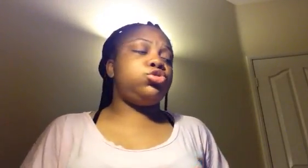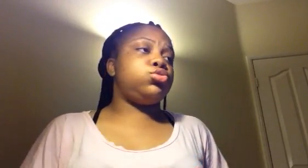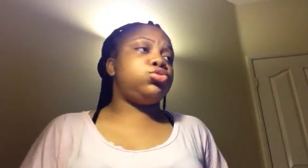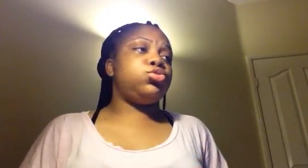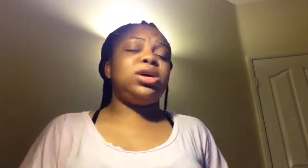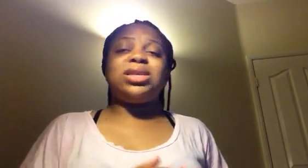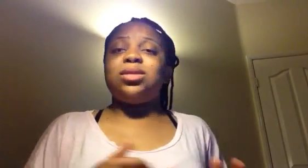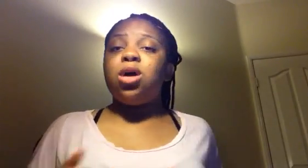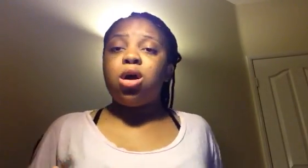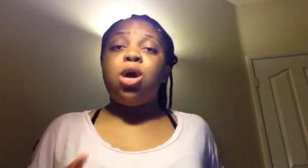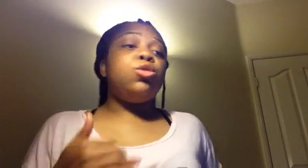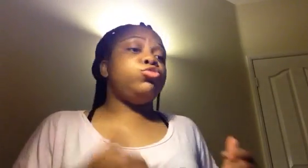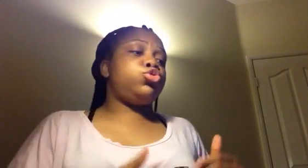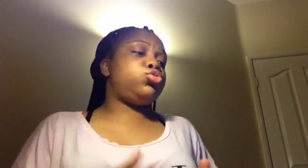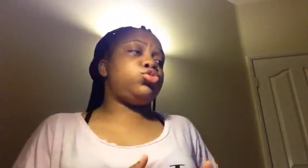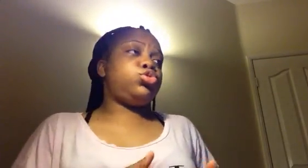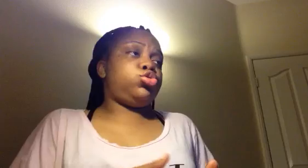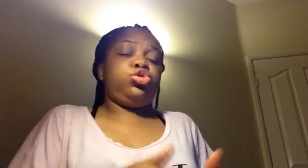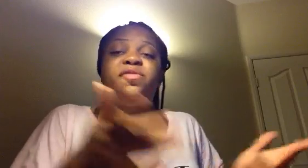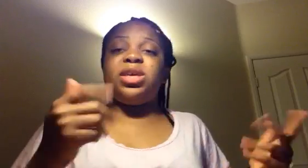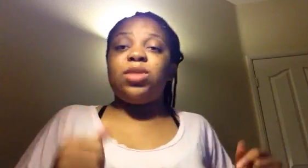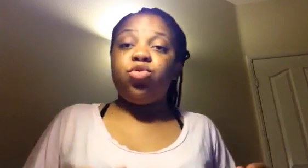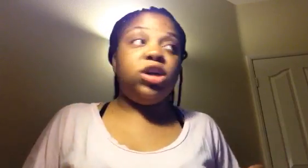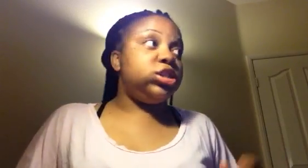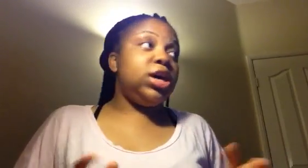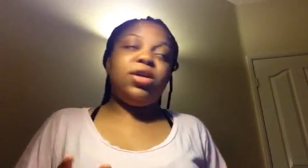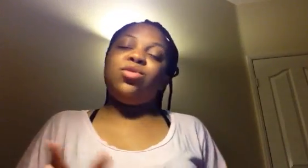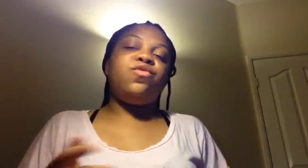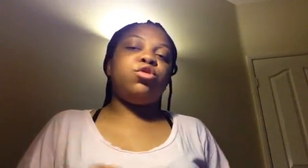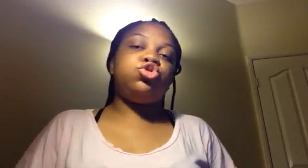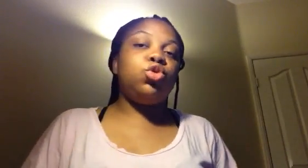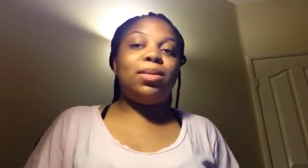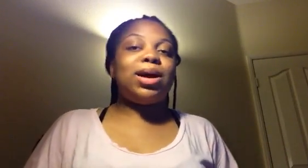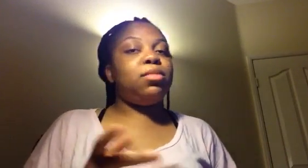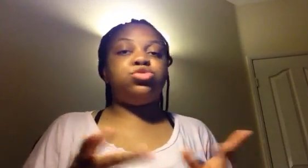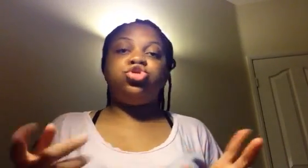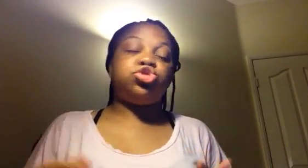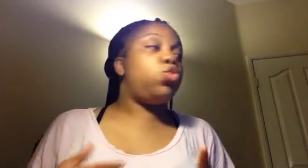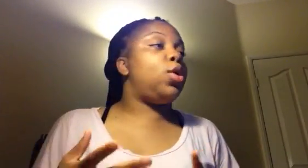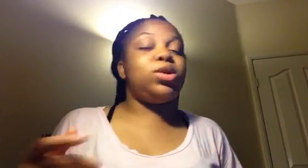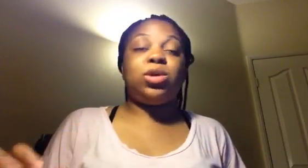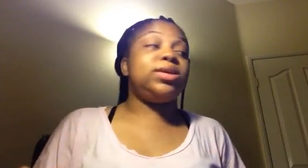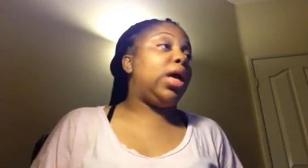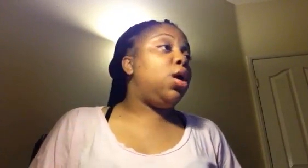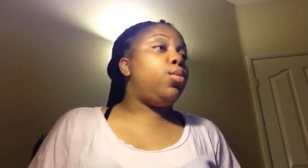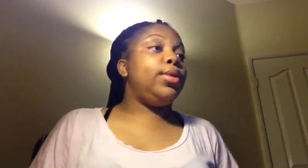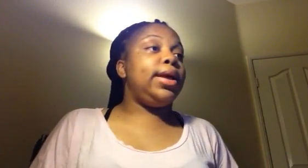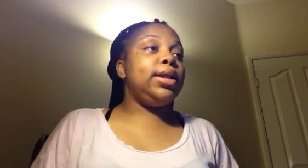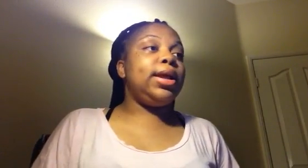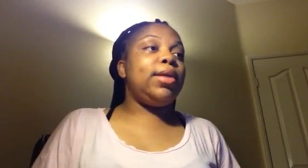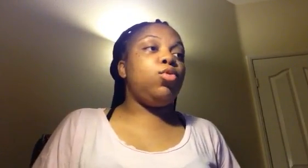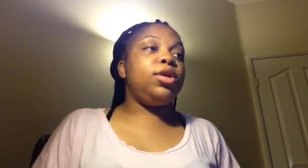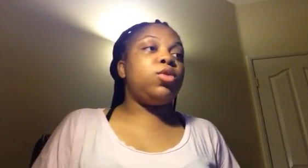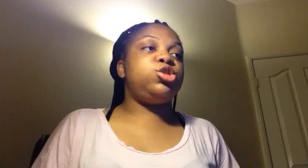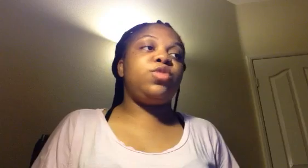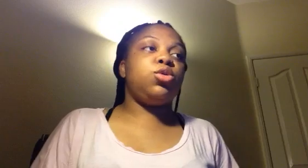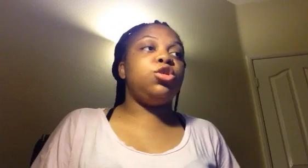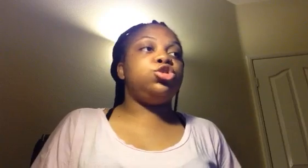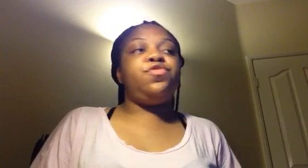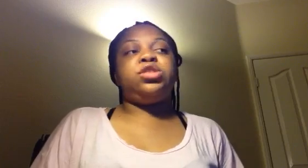entraîneur ou son chef d'équipe leur a dit gars. Non, il que tu vas là-bas quand même. Tu dis aussi un oui ou ça ou ça pour les Camerounais. Tu fais